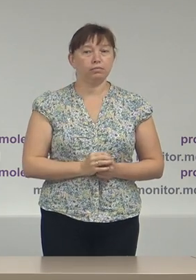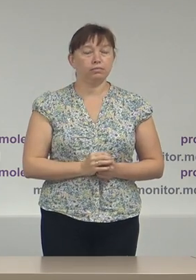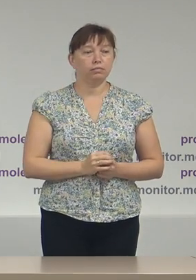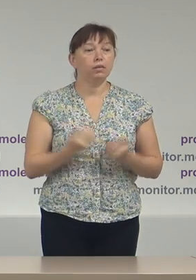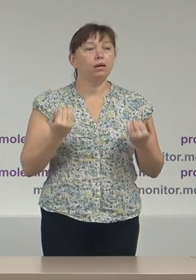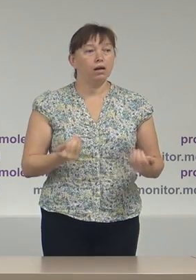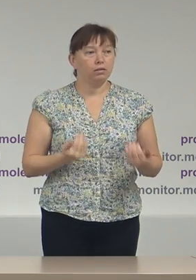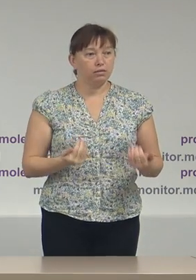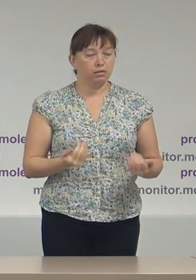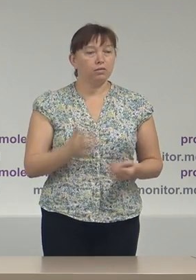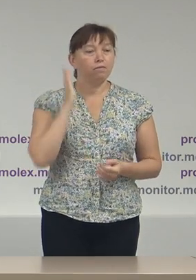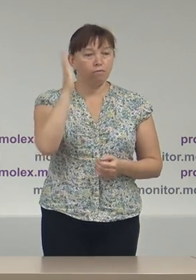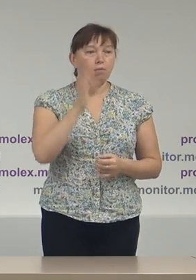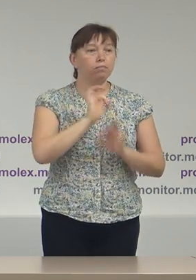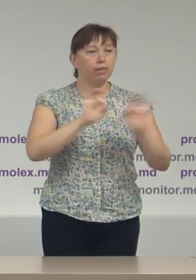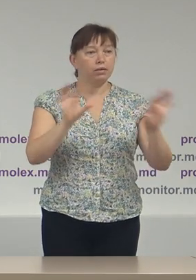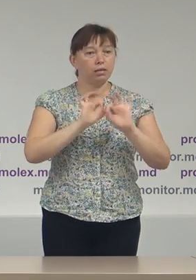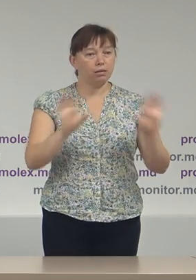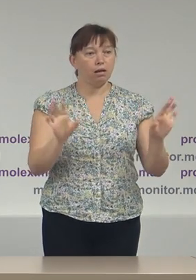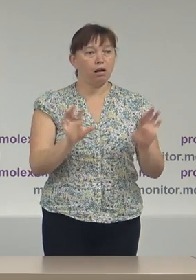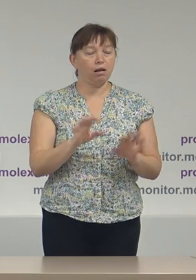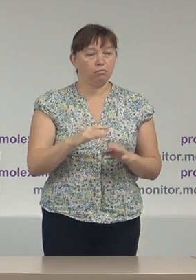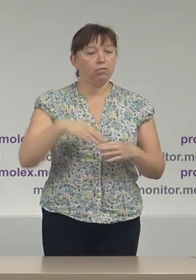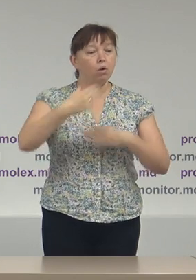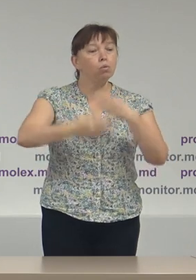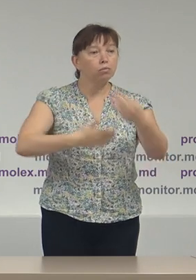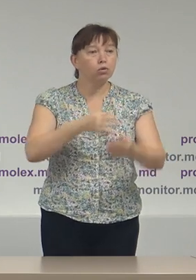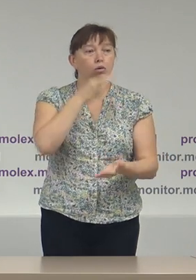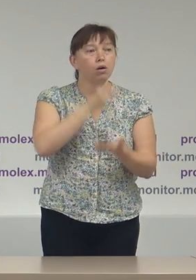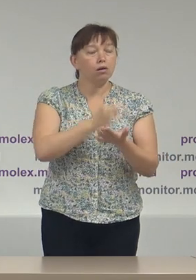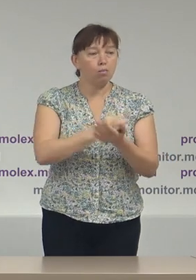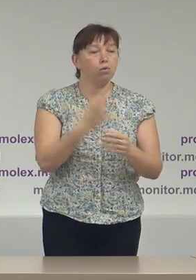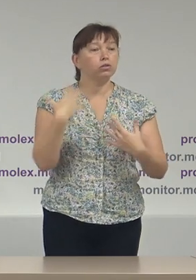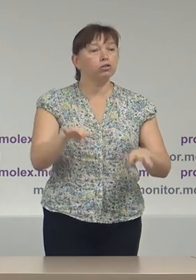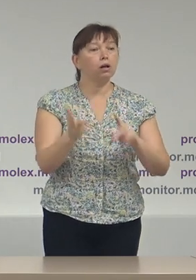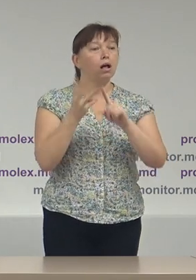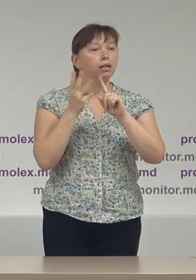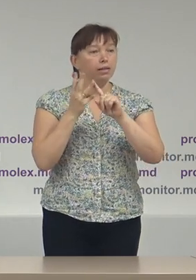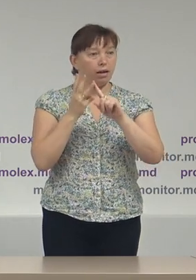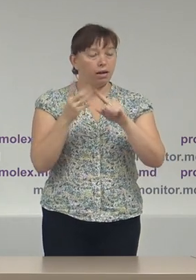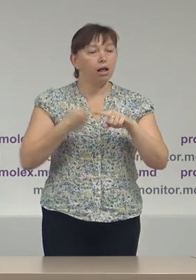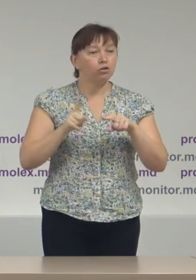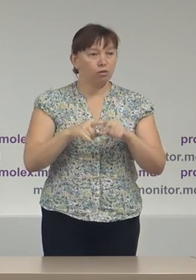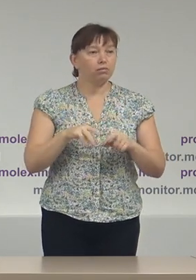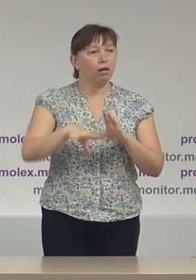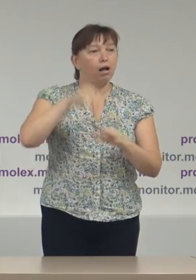Astăzi vom prezenta următorul raport, al treilea, din această campanie,